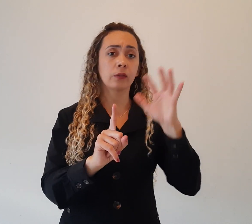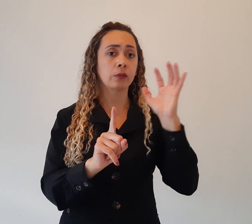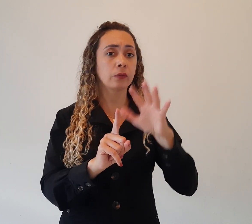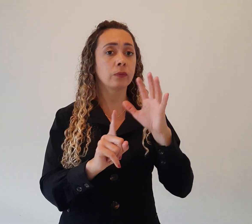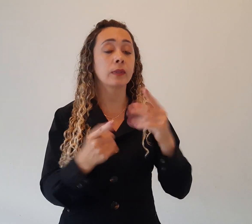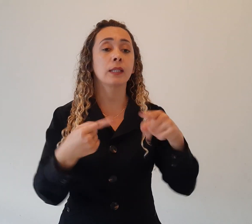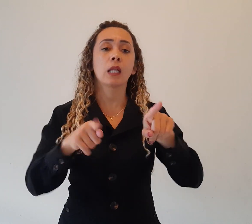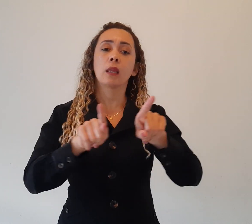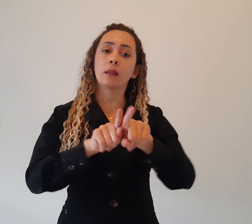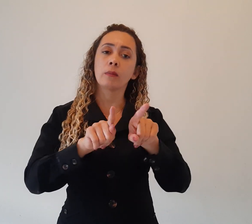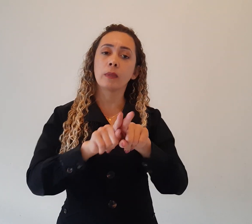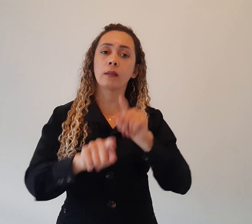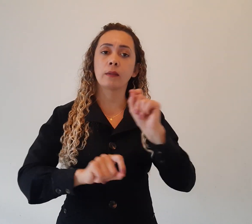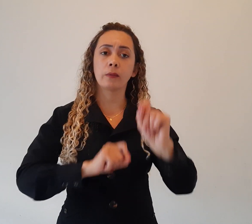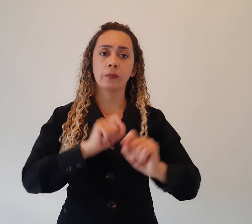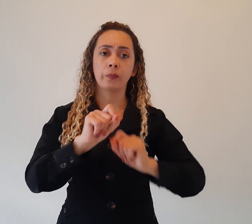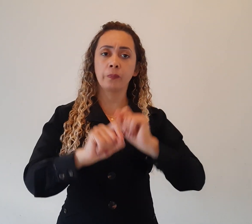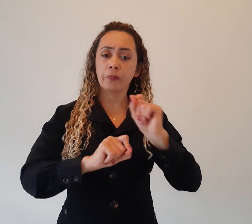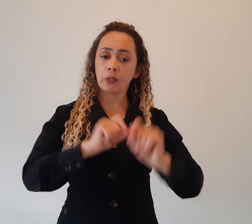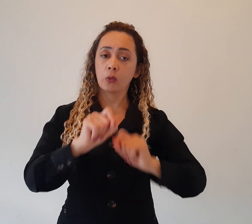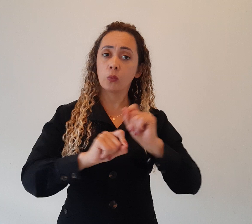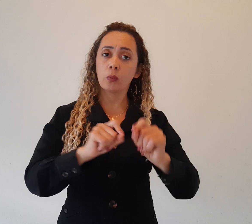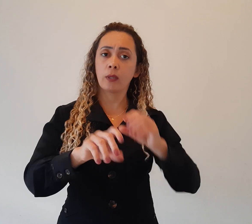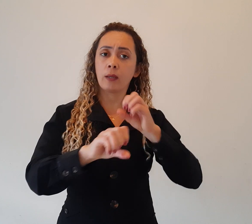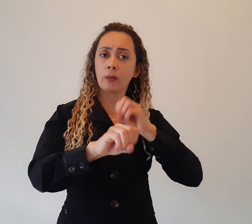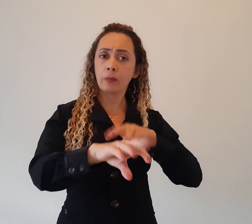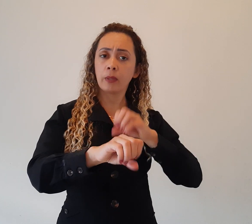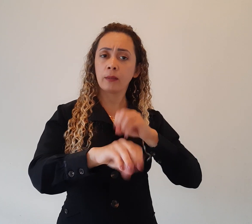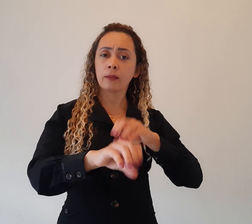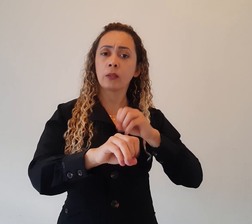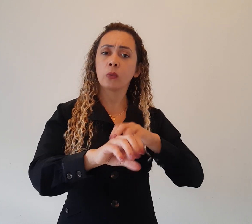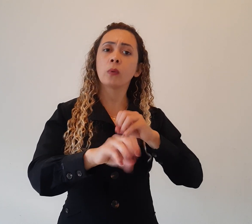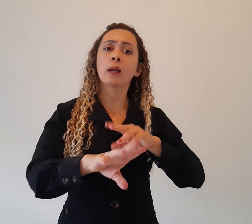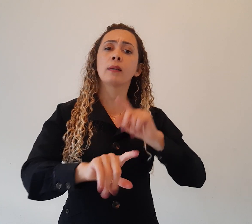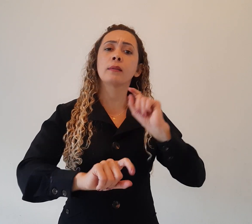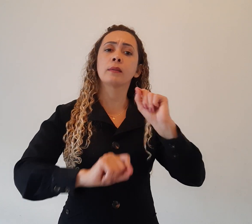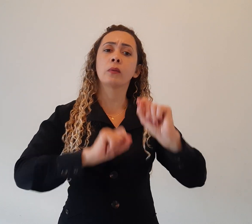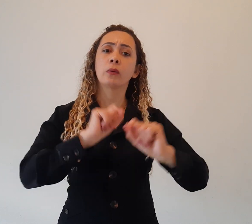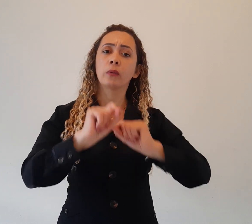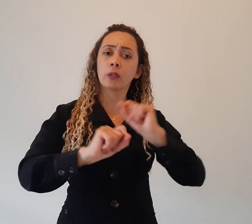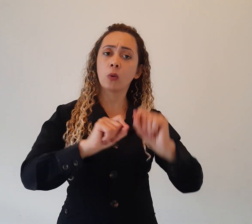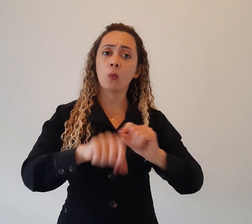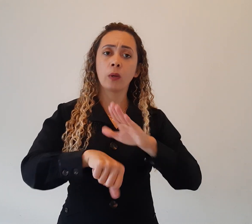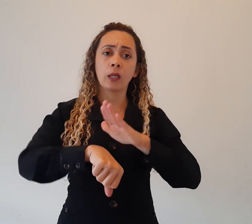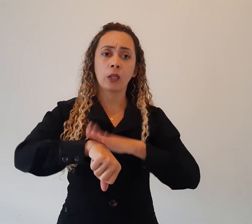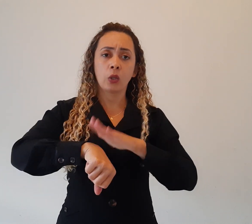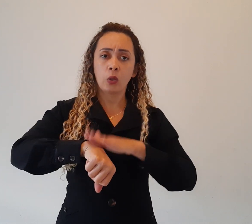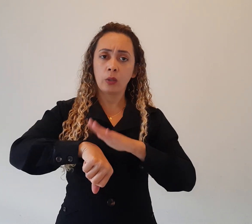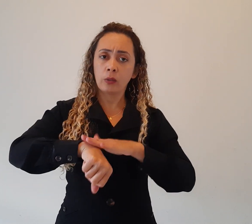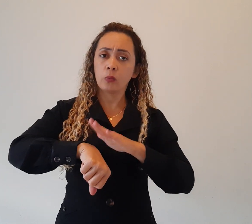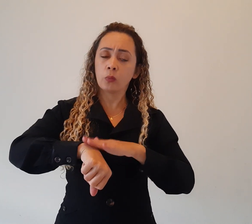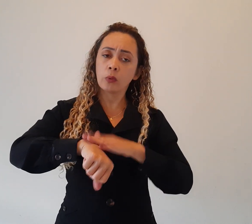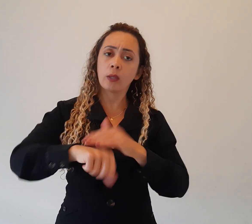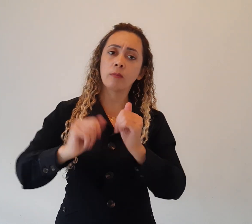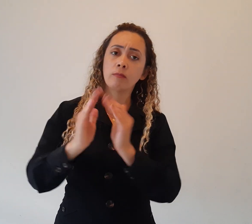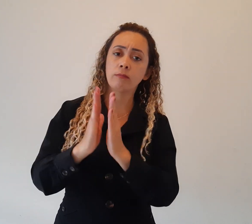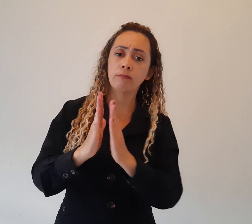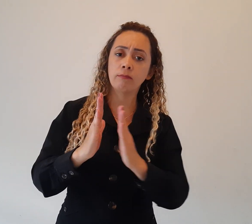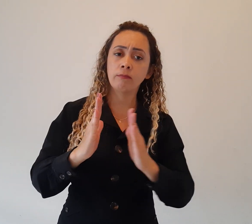passar pela educação média, que vai ser a educação no tempo no marquês de pão lá. Nós vamos ver como a influência